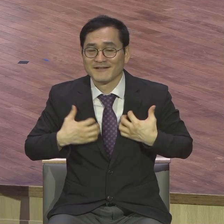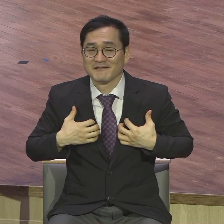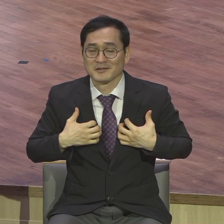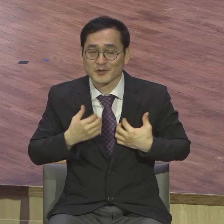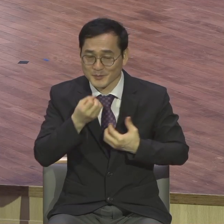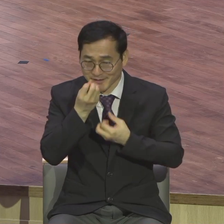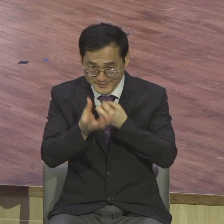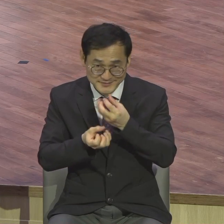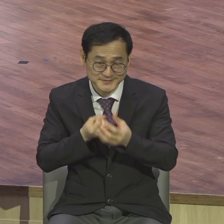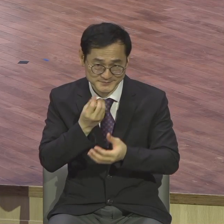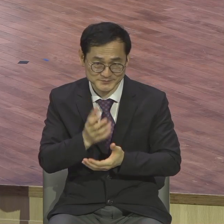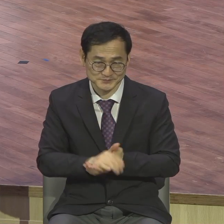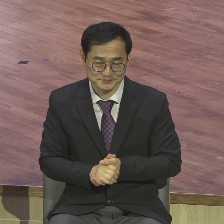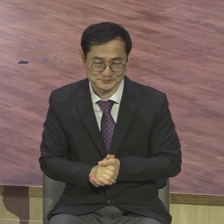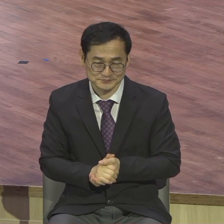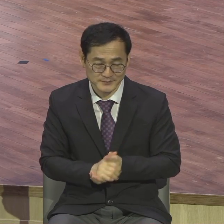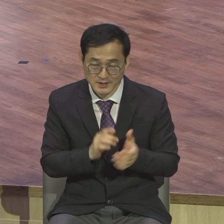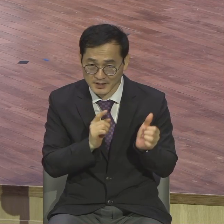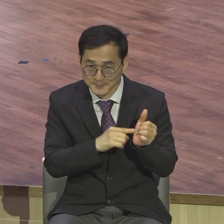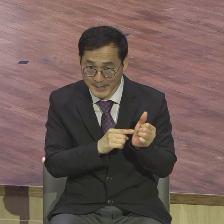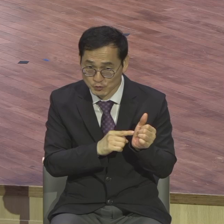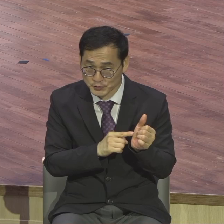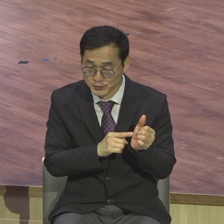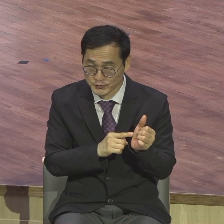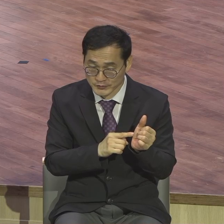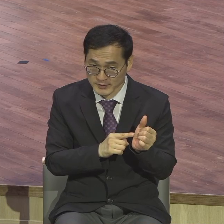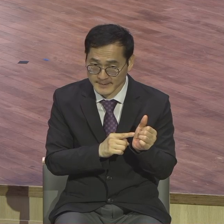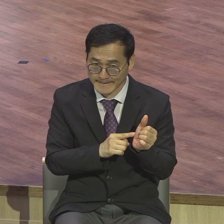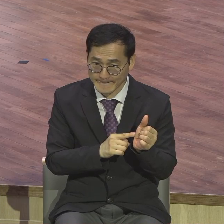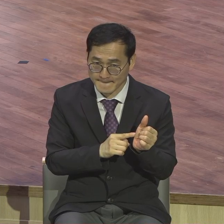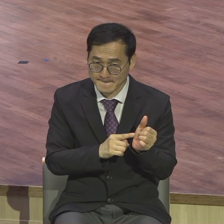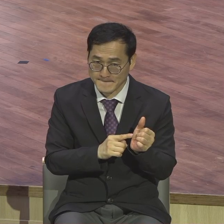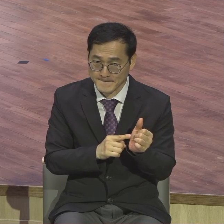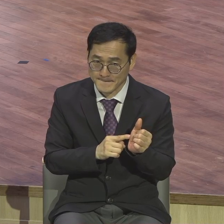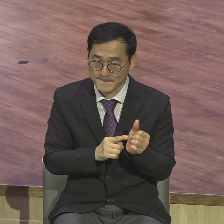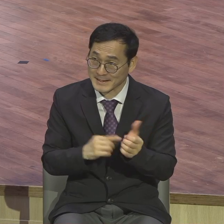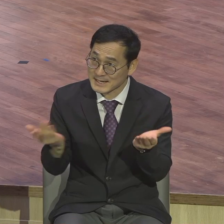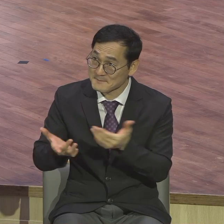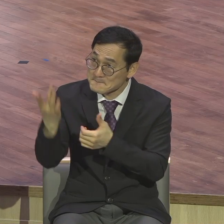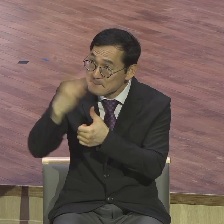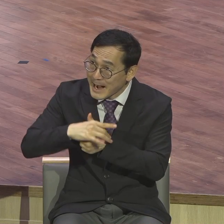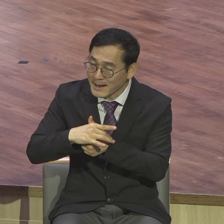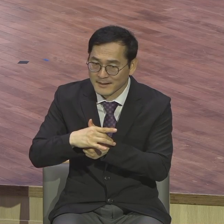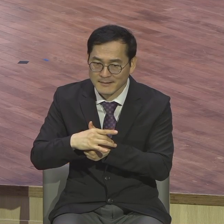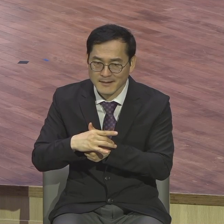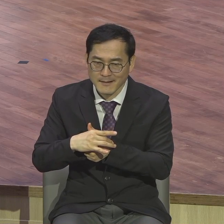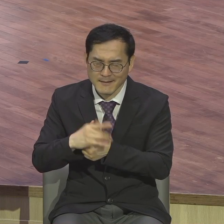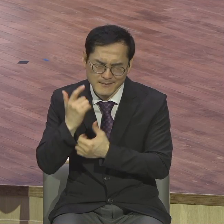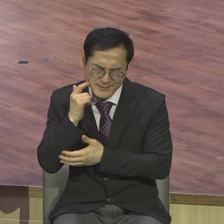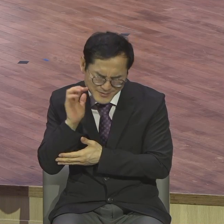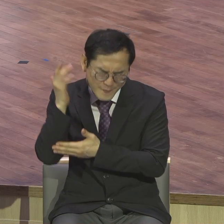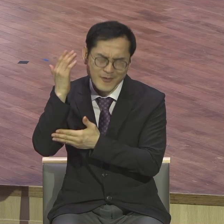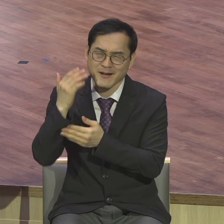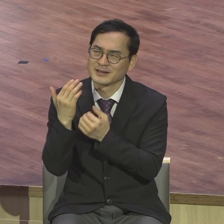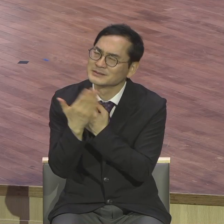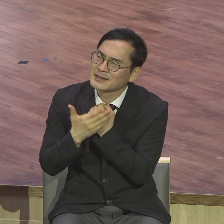바울에게는 무엇보다 하나님께서 자신에게 직분 주셨다는 그 자체가 은혜여 감사의 이유였어요